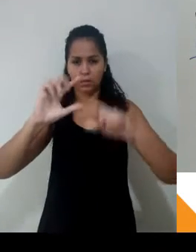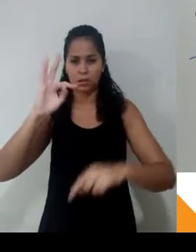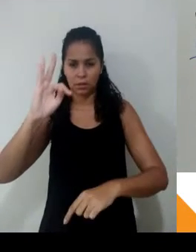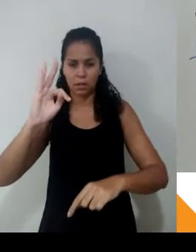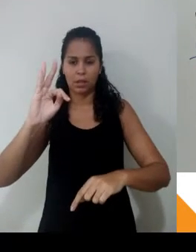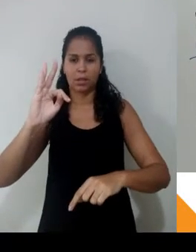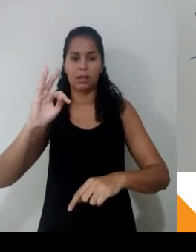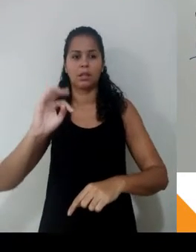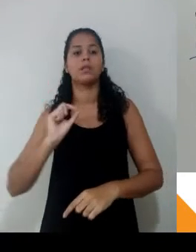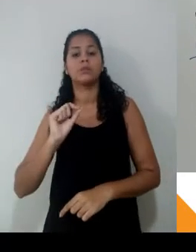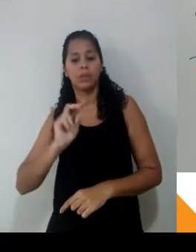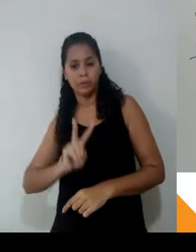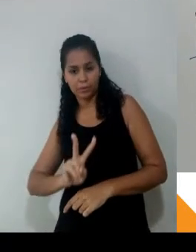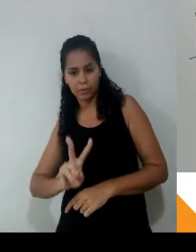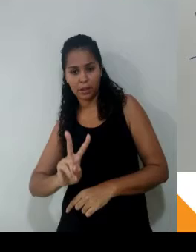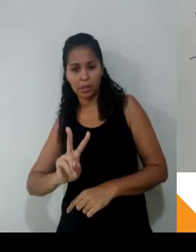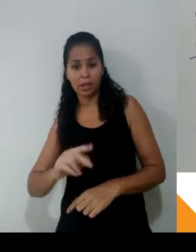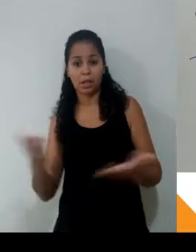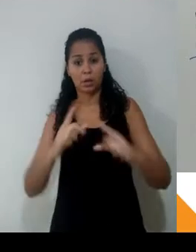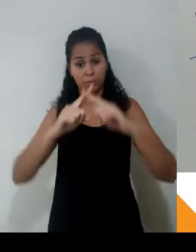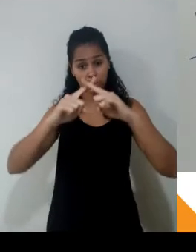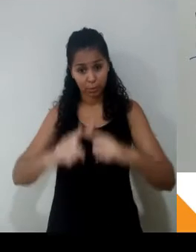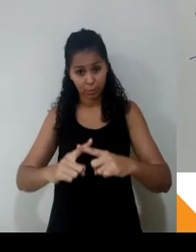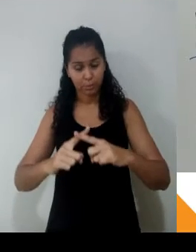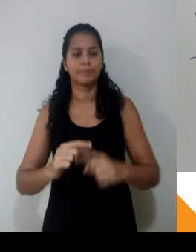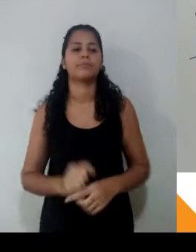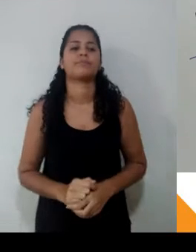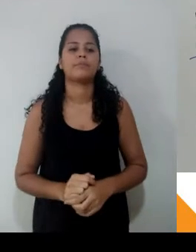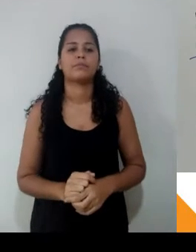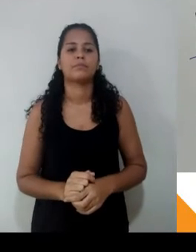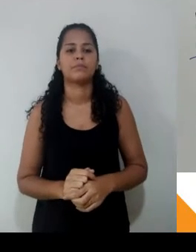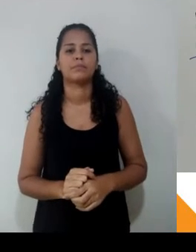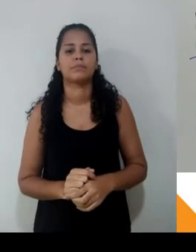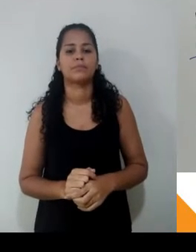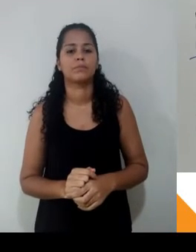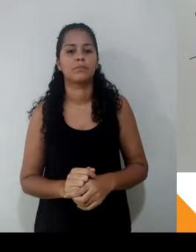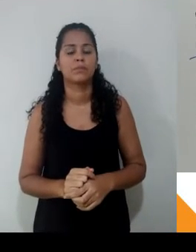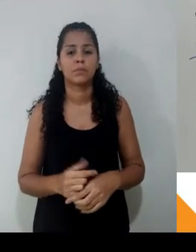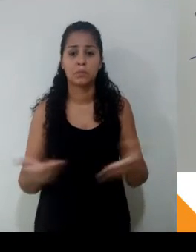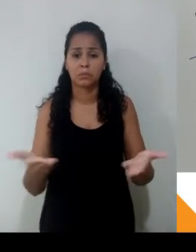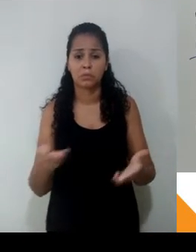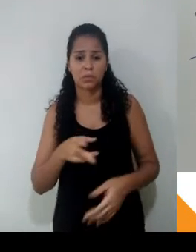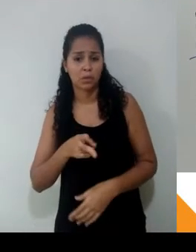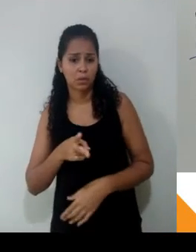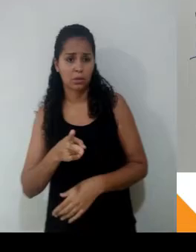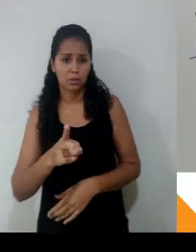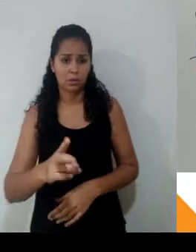ΔS sobre V é fixa. Então, num tempo fixo, se eu aumentar o ΔS, o V também aumenta.